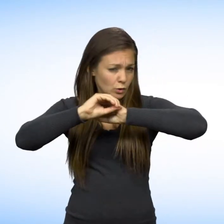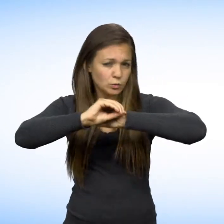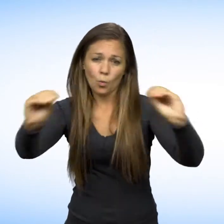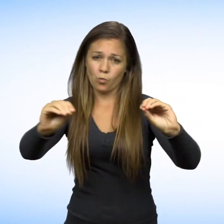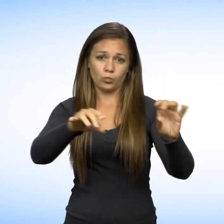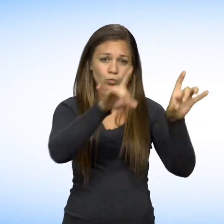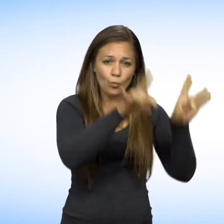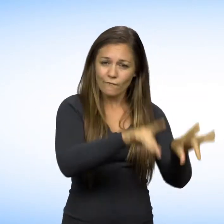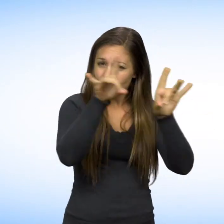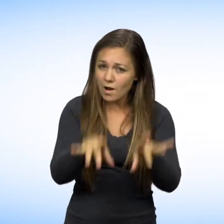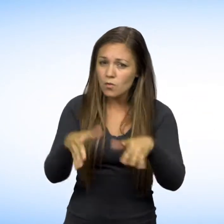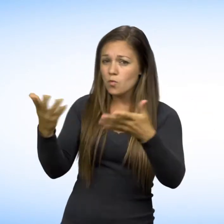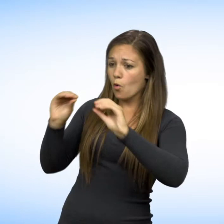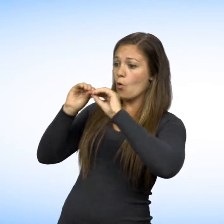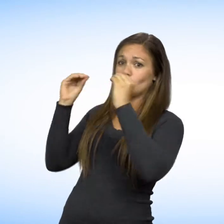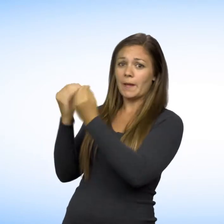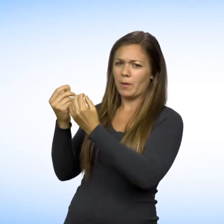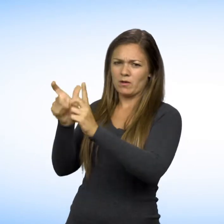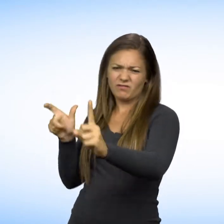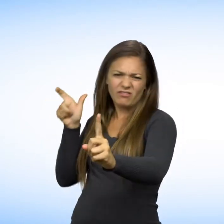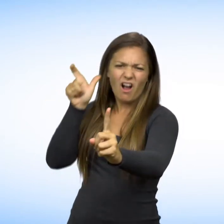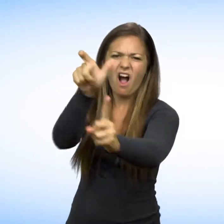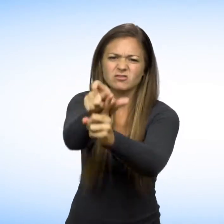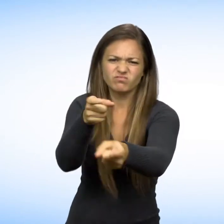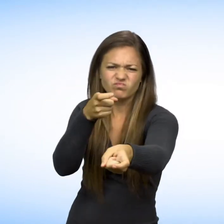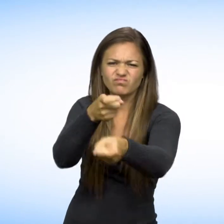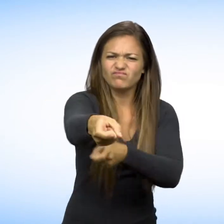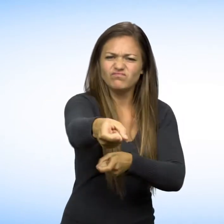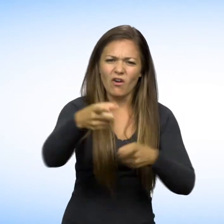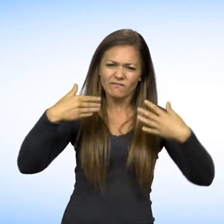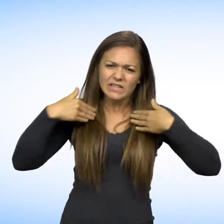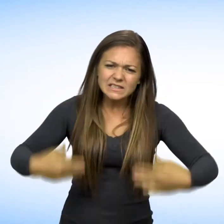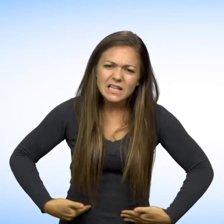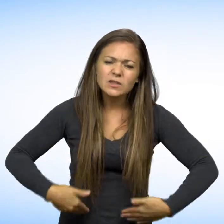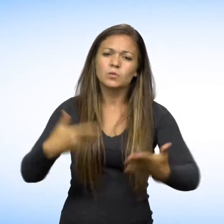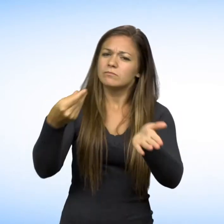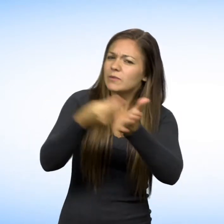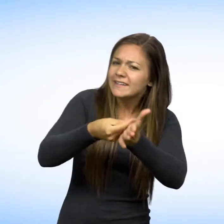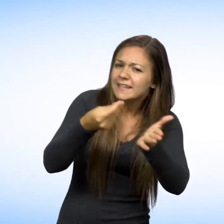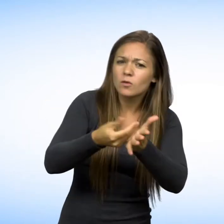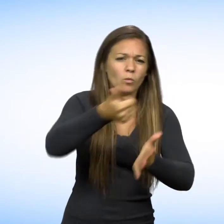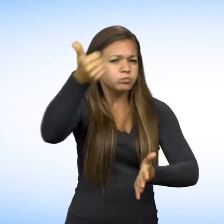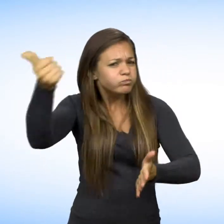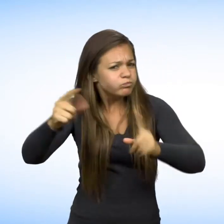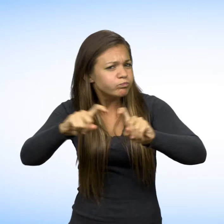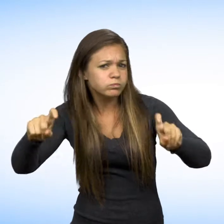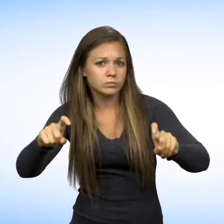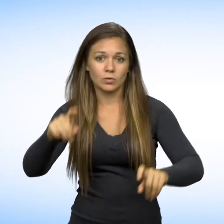Cela veut dire qu'aucun individu ou organisme ne peut vous faire subir un inconvénient physique, économique ou